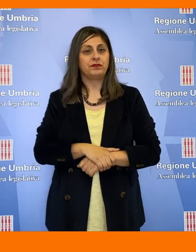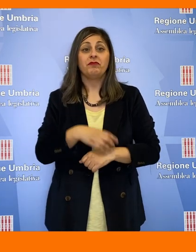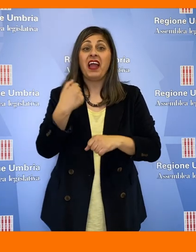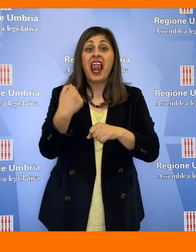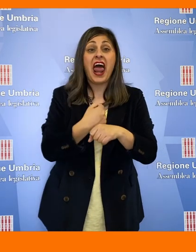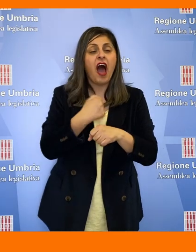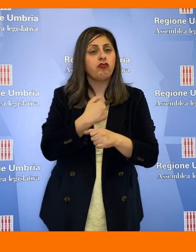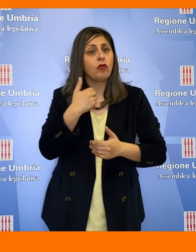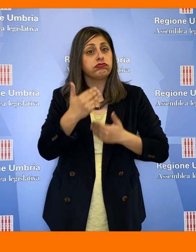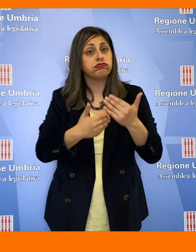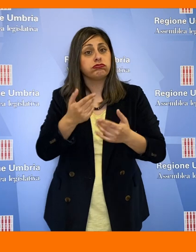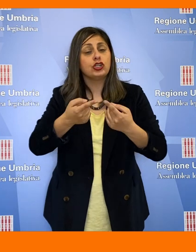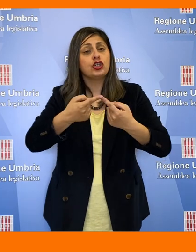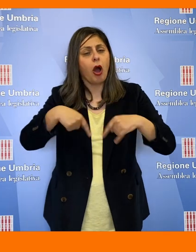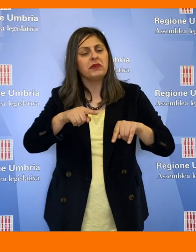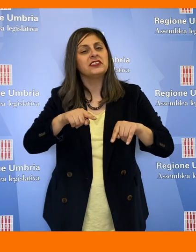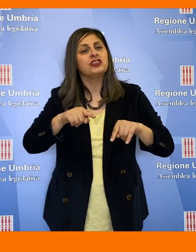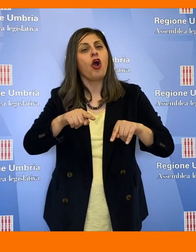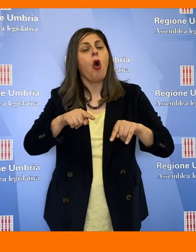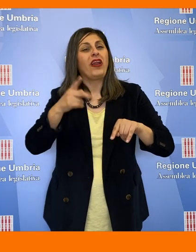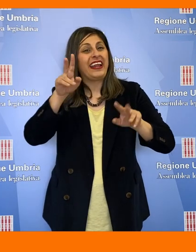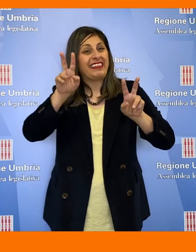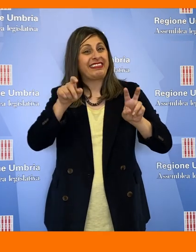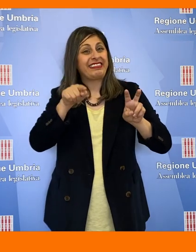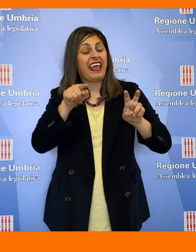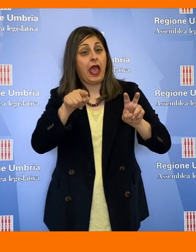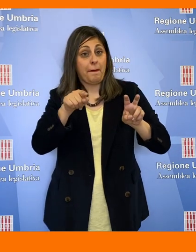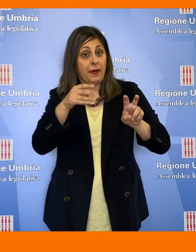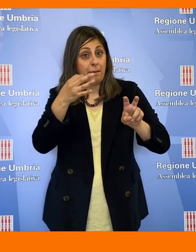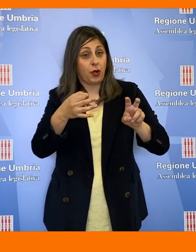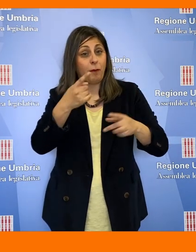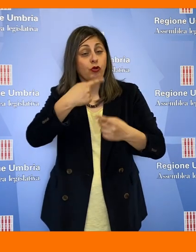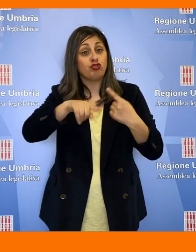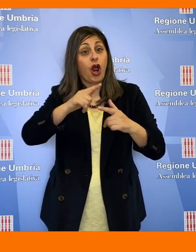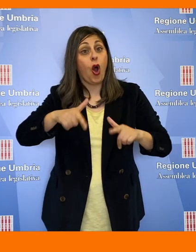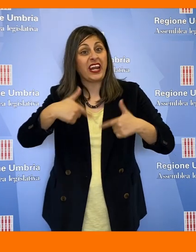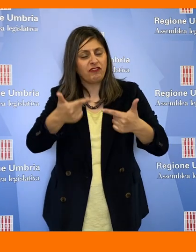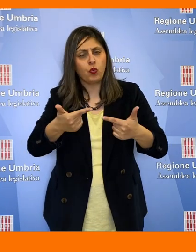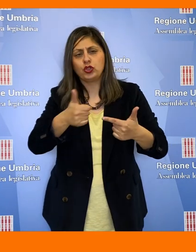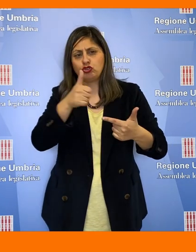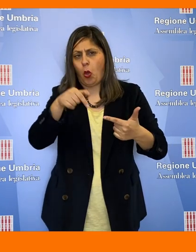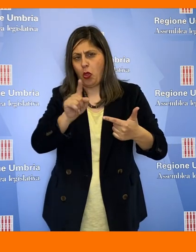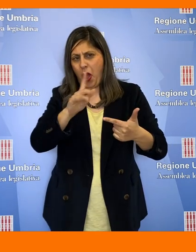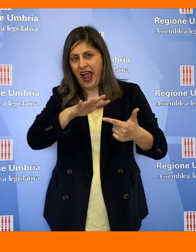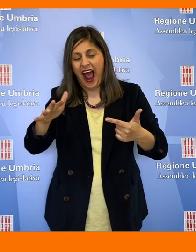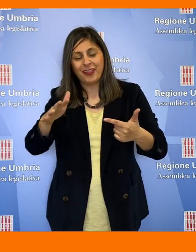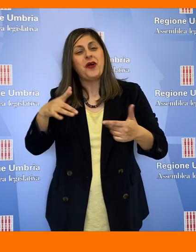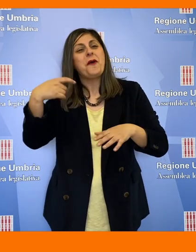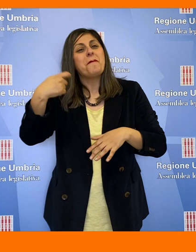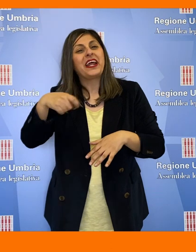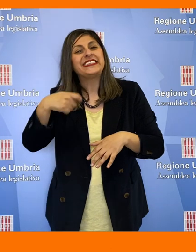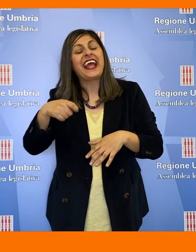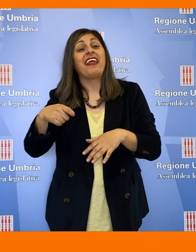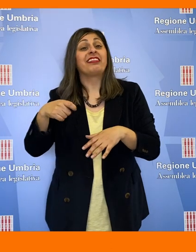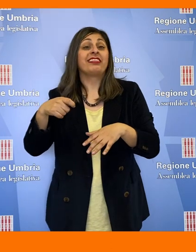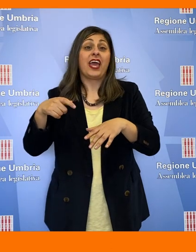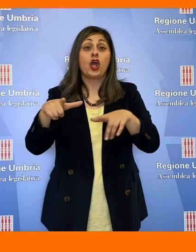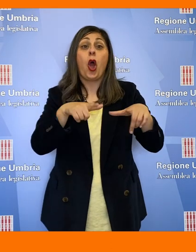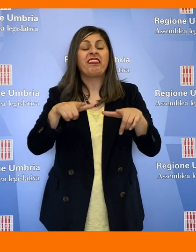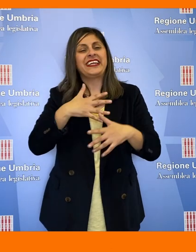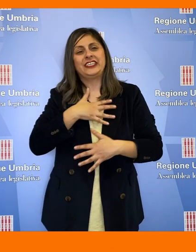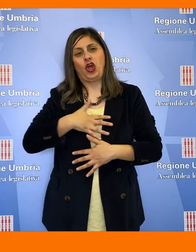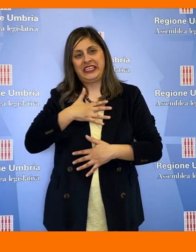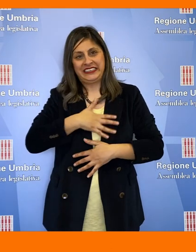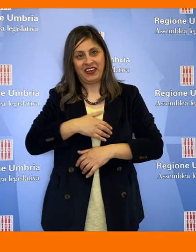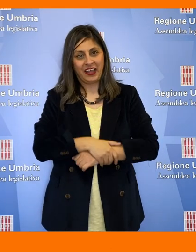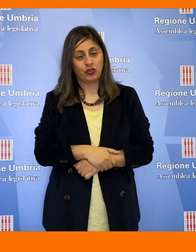Soddisfatto del lavoro che sta portando avanti la commissione sul tema del ciclo dei rifiuti ma non solo, il presidente Eugenio Rondini.